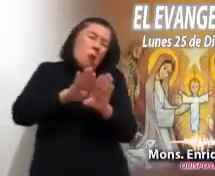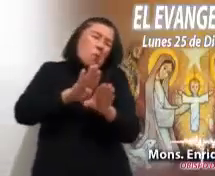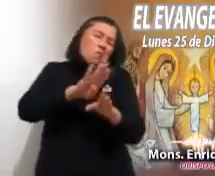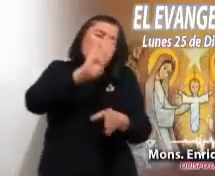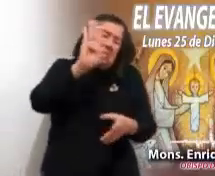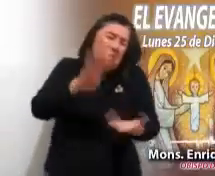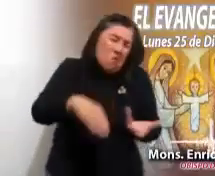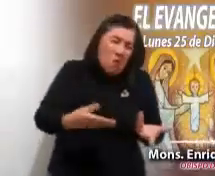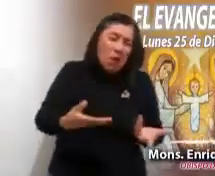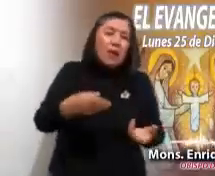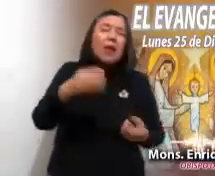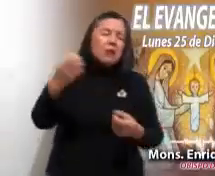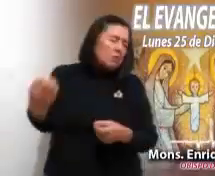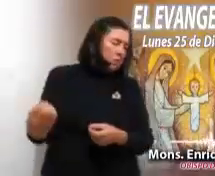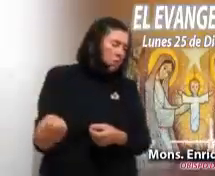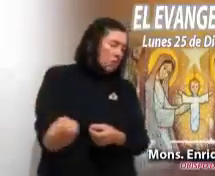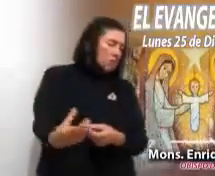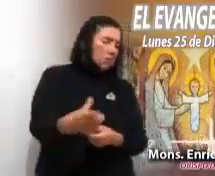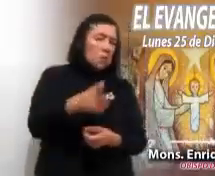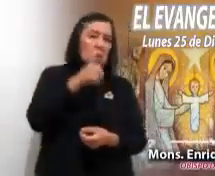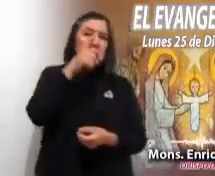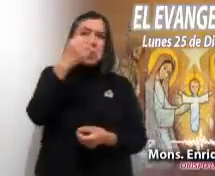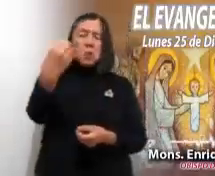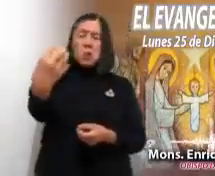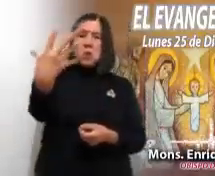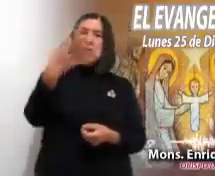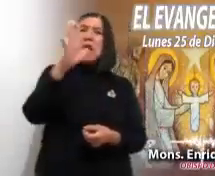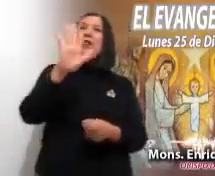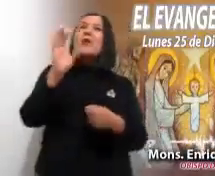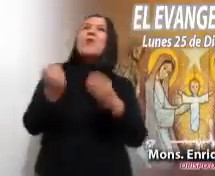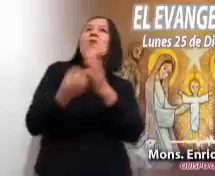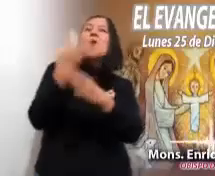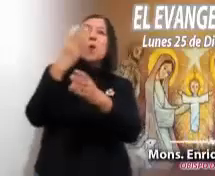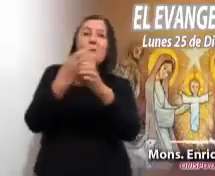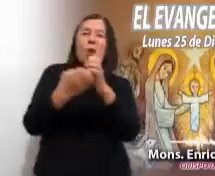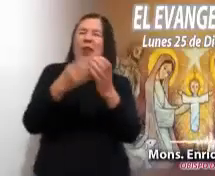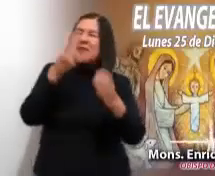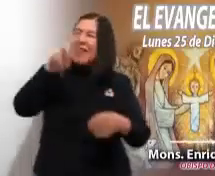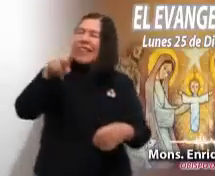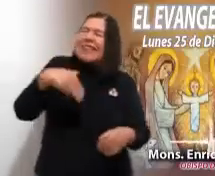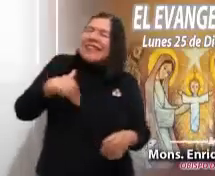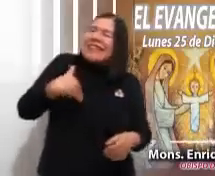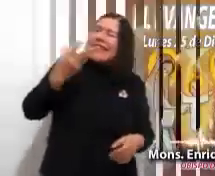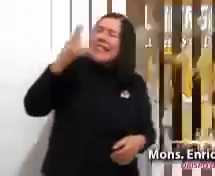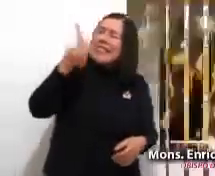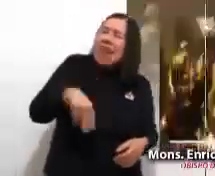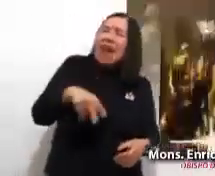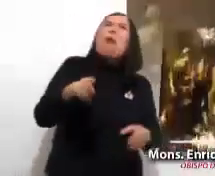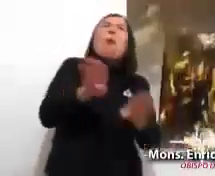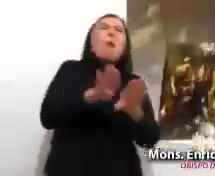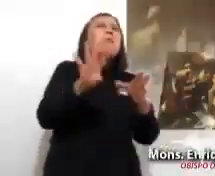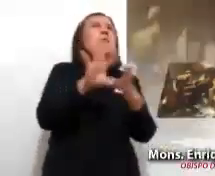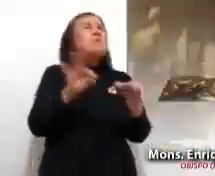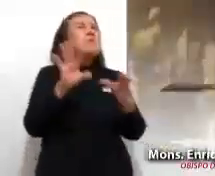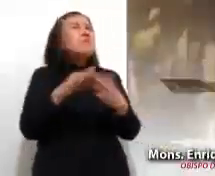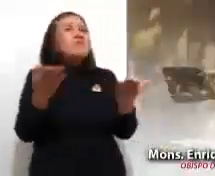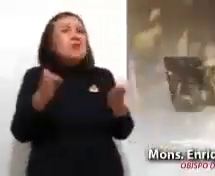la muerte, surge repentina la luz como una nueva creación. Algo milagroso que aún no se